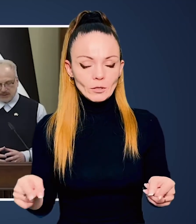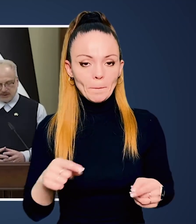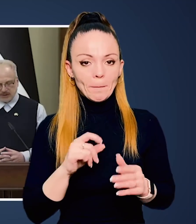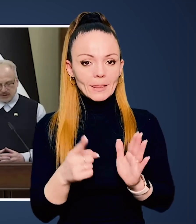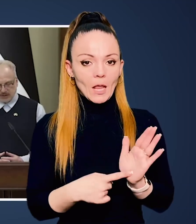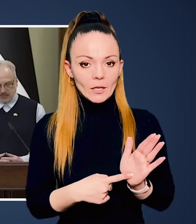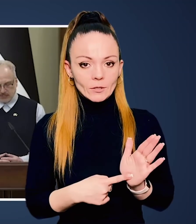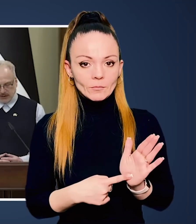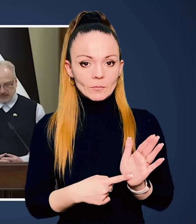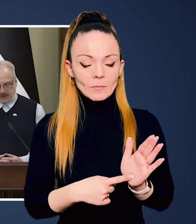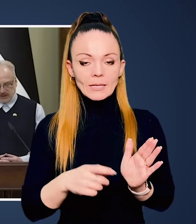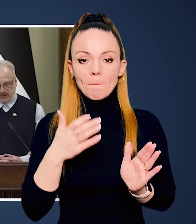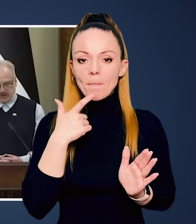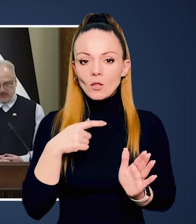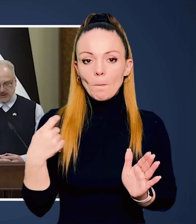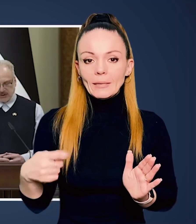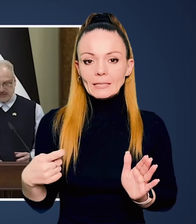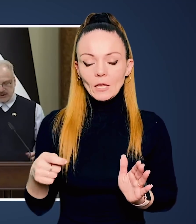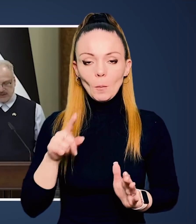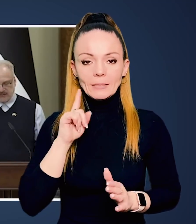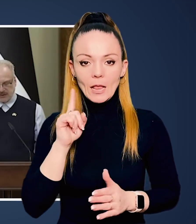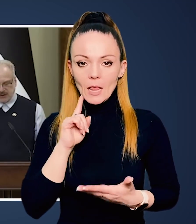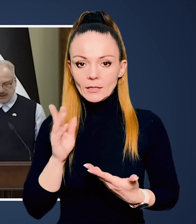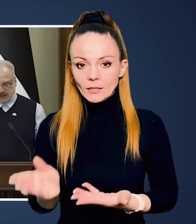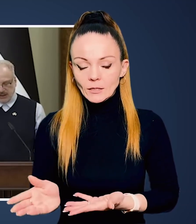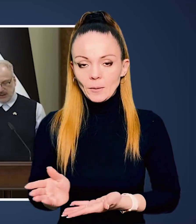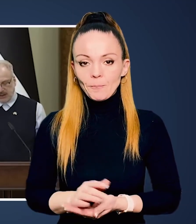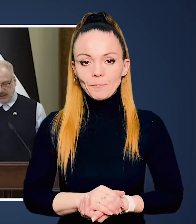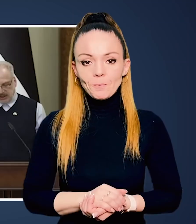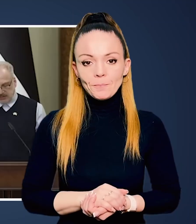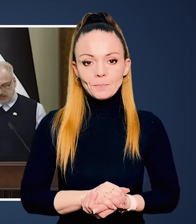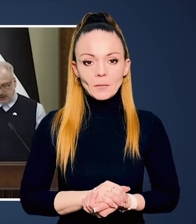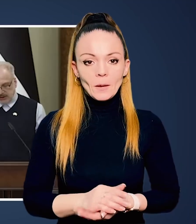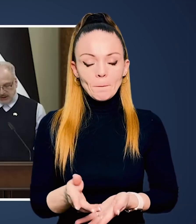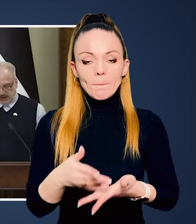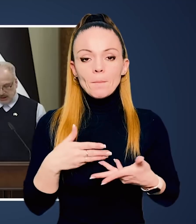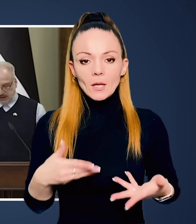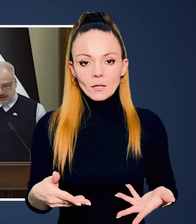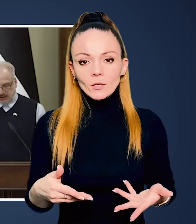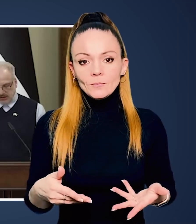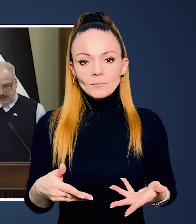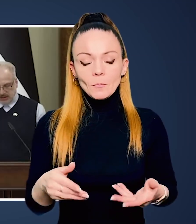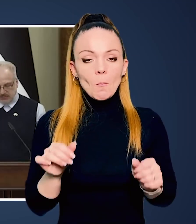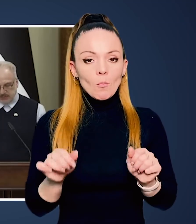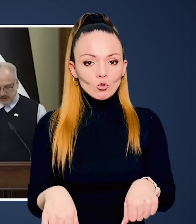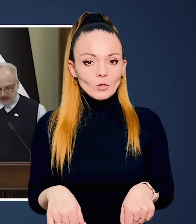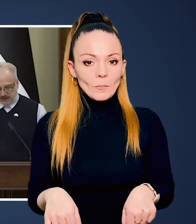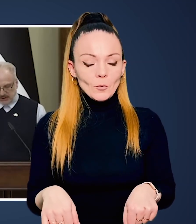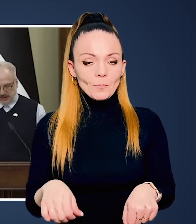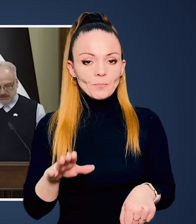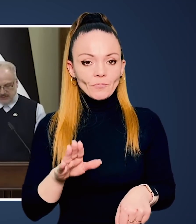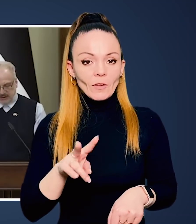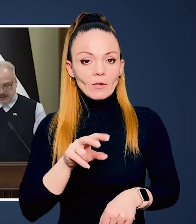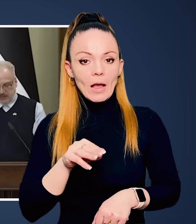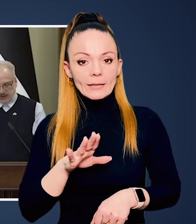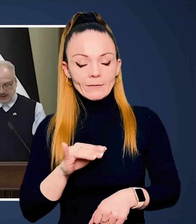говорили за інші питання з паном президентом Зеленським. Ми